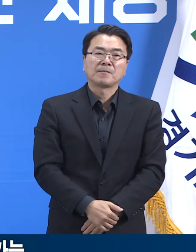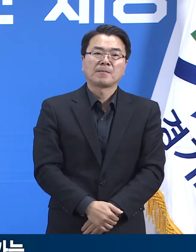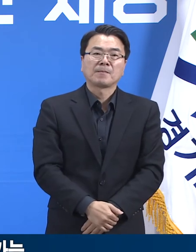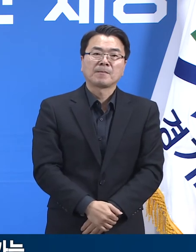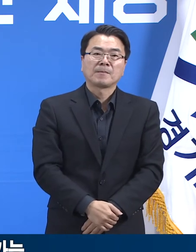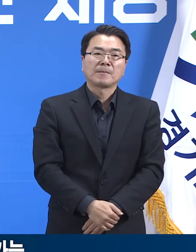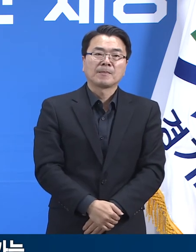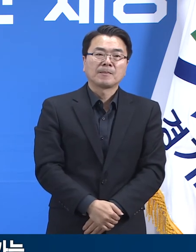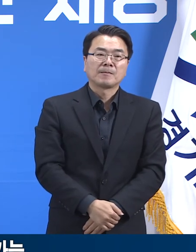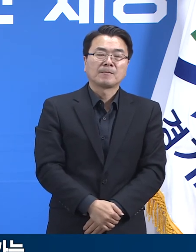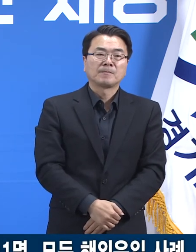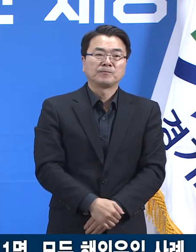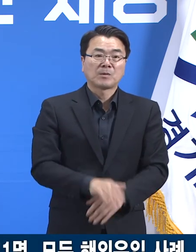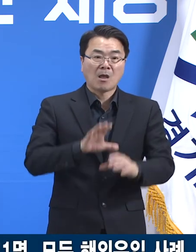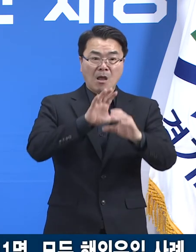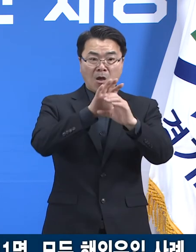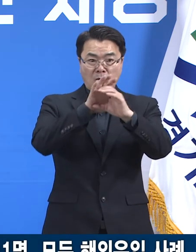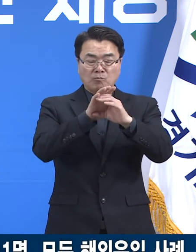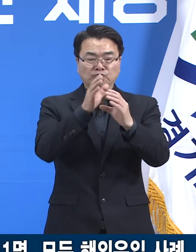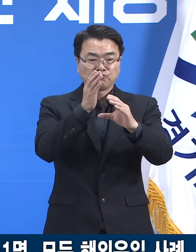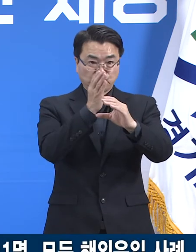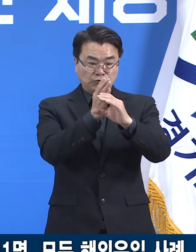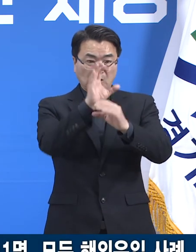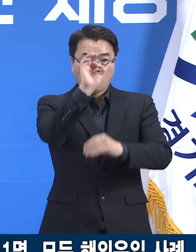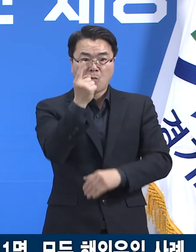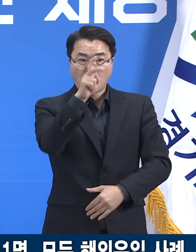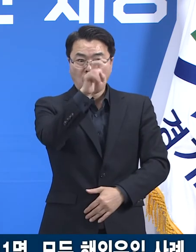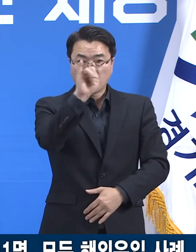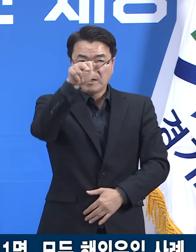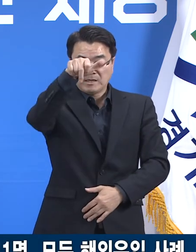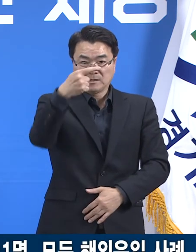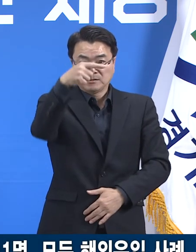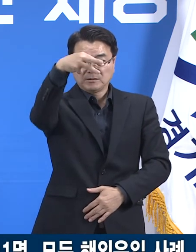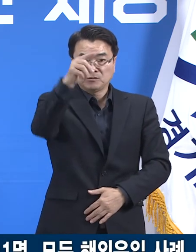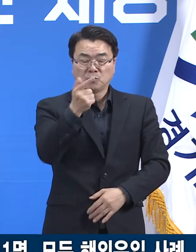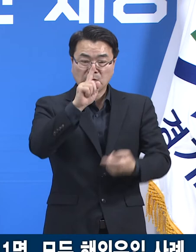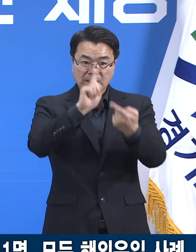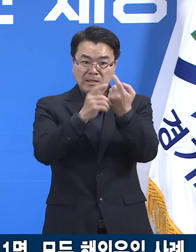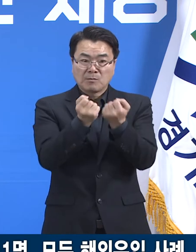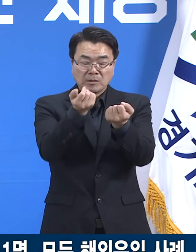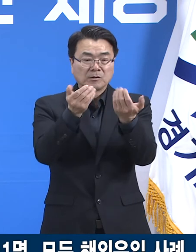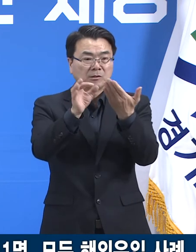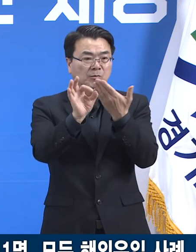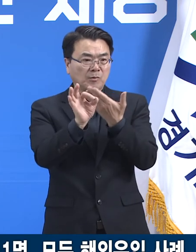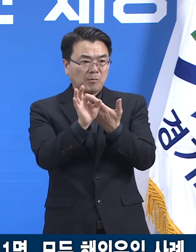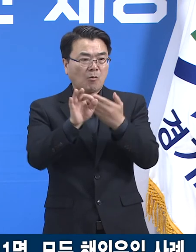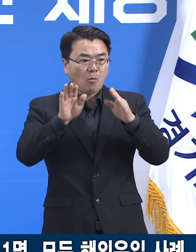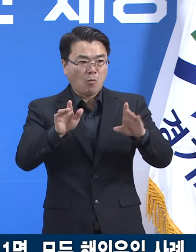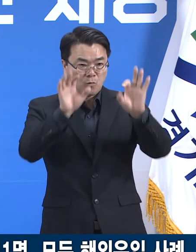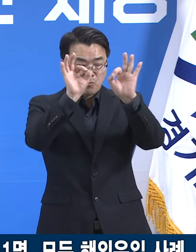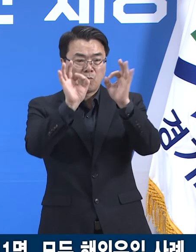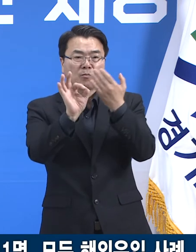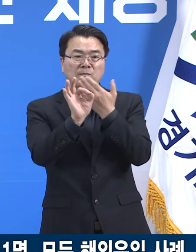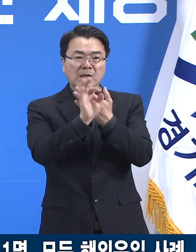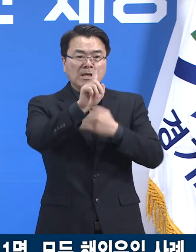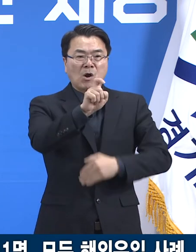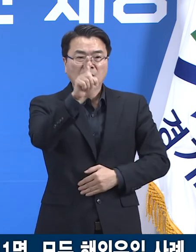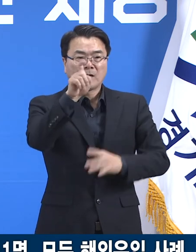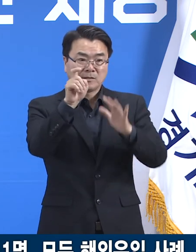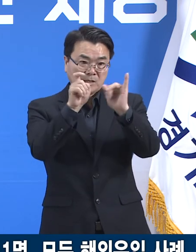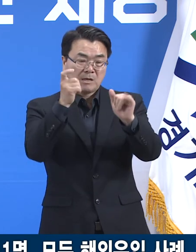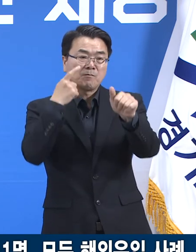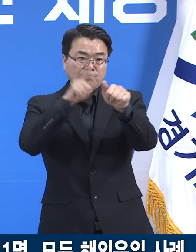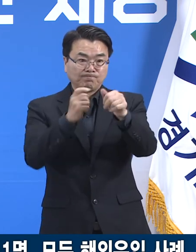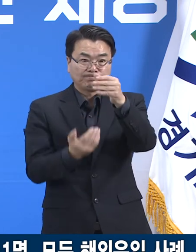다음은 도내 오미크론 변이 현황입니다. 21일 0시 기준 도내 오미크론 변이 확진자는 11명입니다.